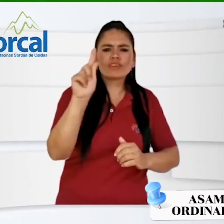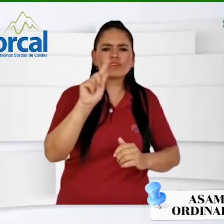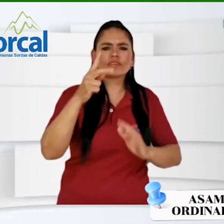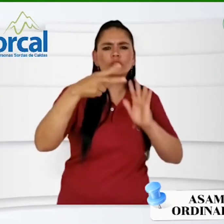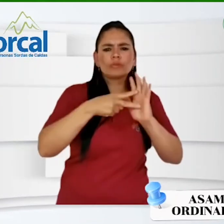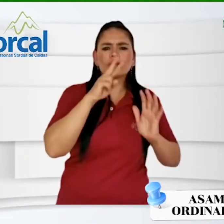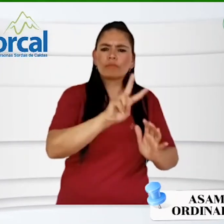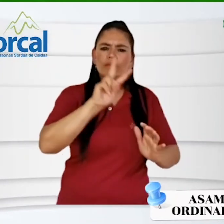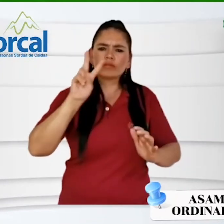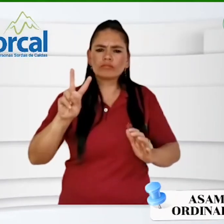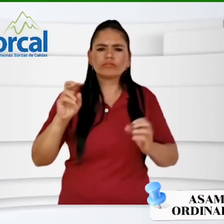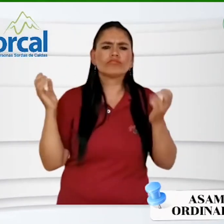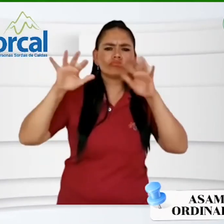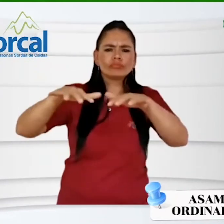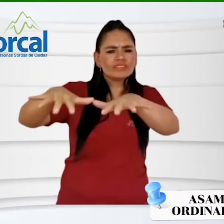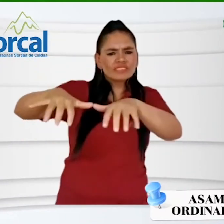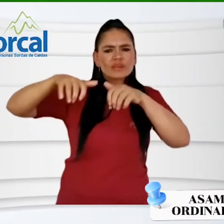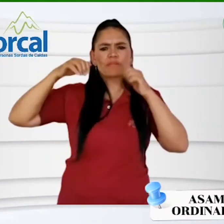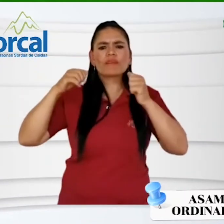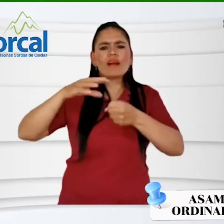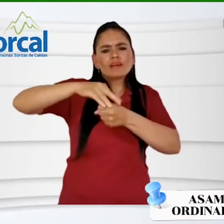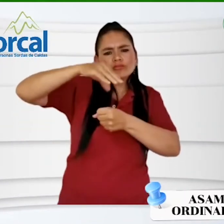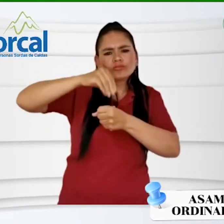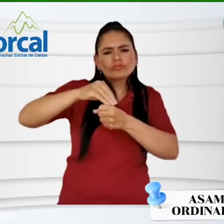27 de febrero se realizó la Asamblea Ordinaria 2022.